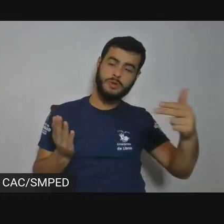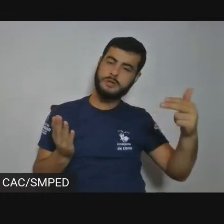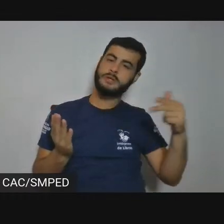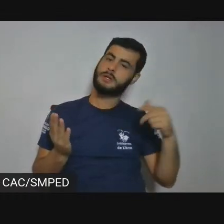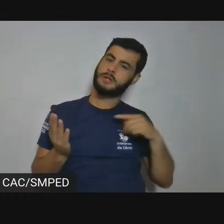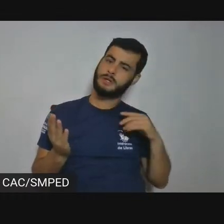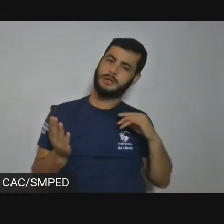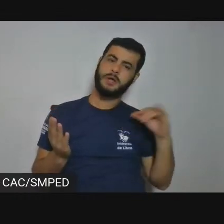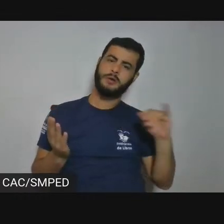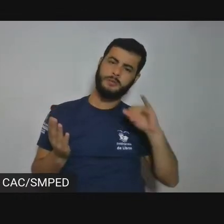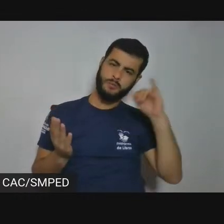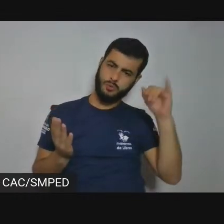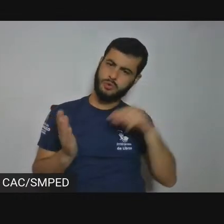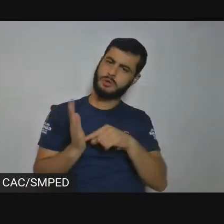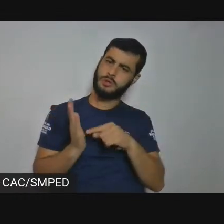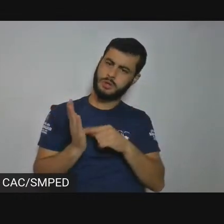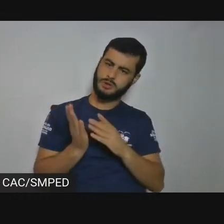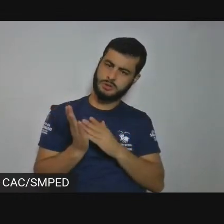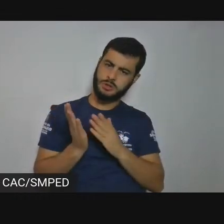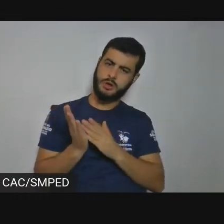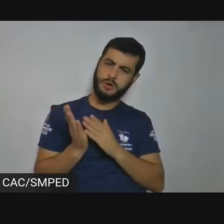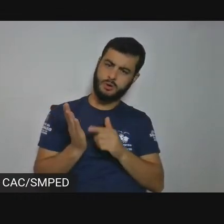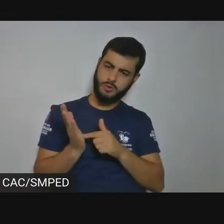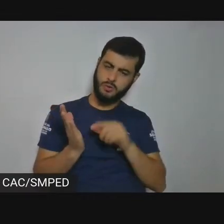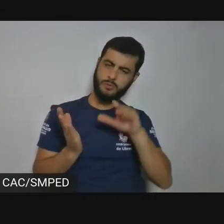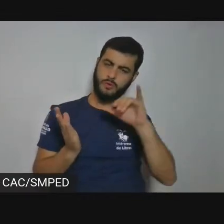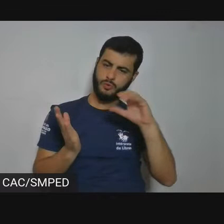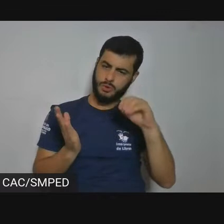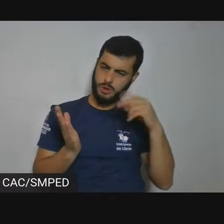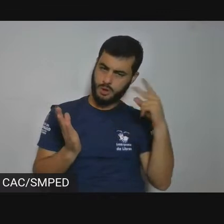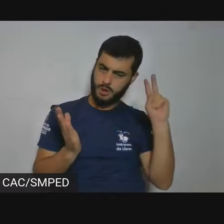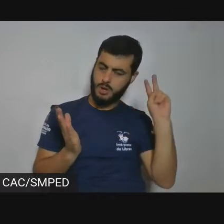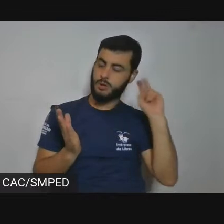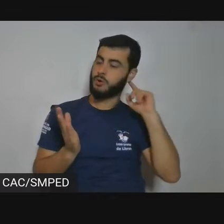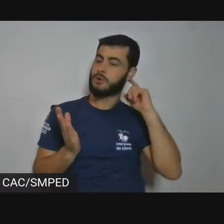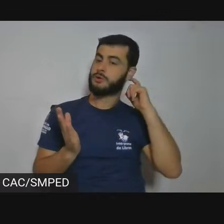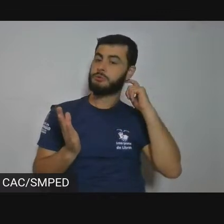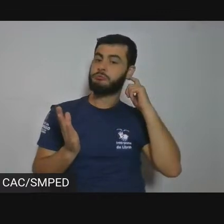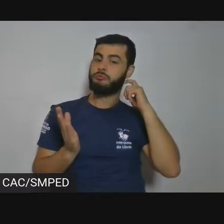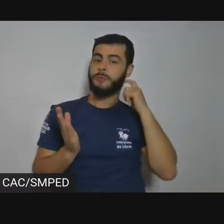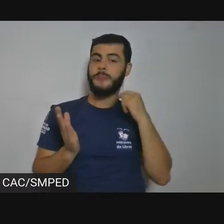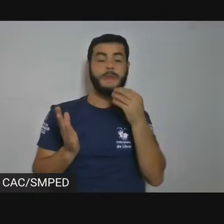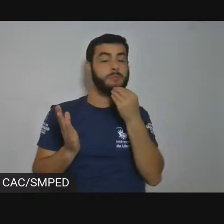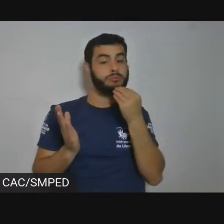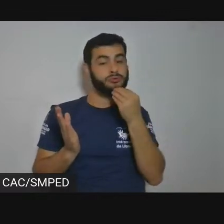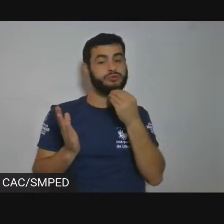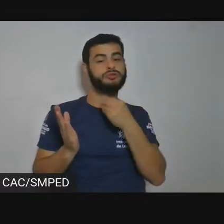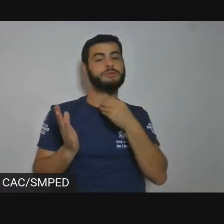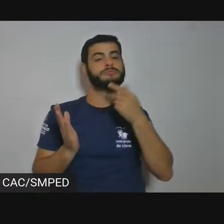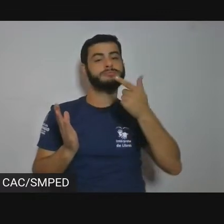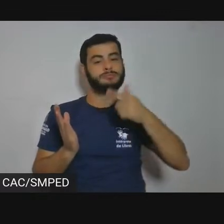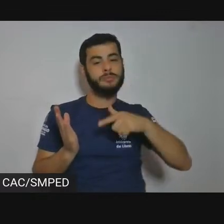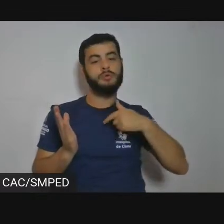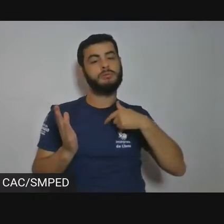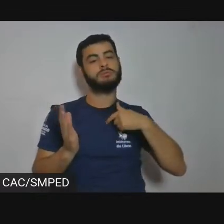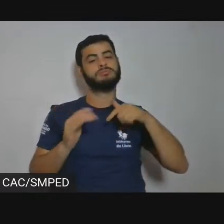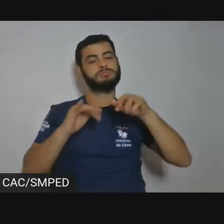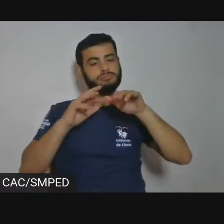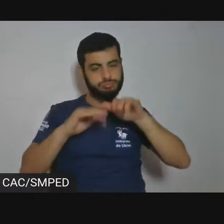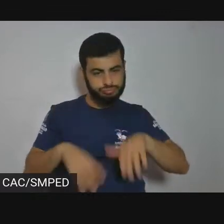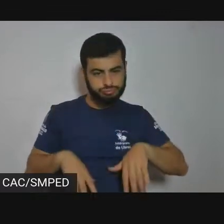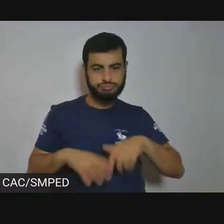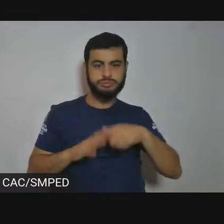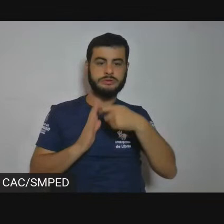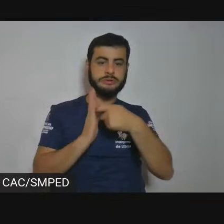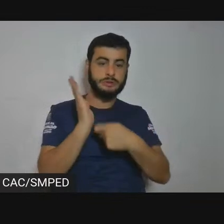na obra do Caio e que eu podia ter escrito mas que, por sorte, percebi agora.